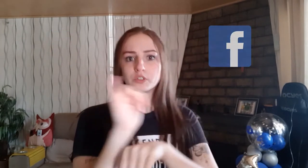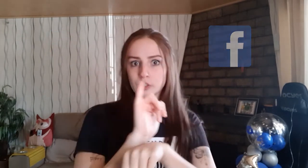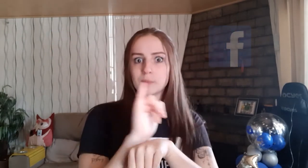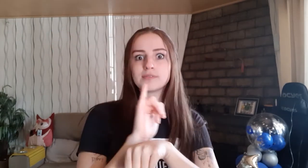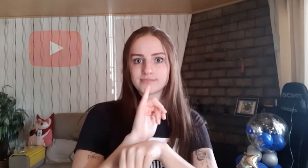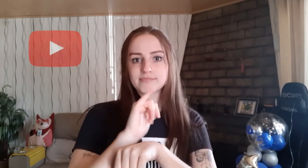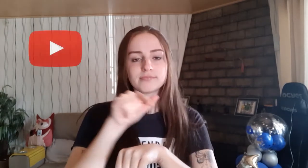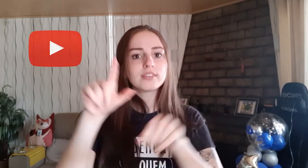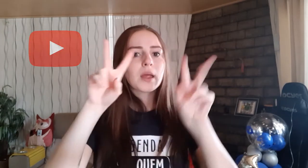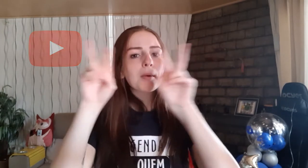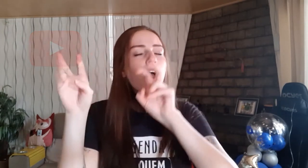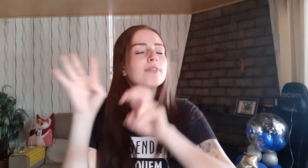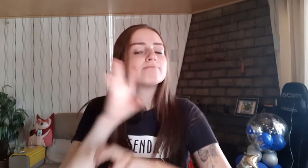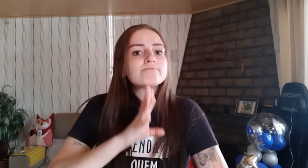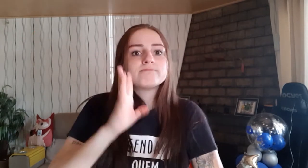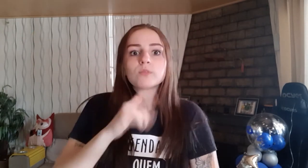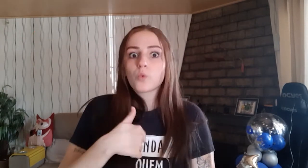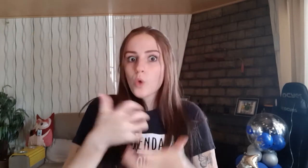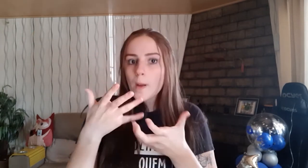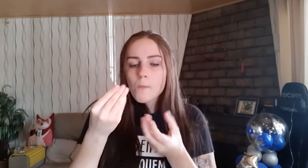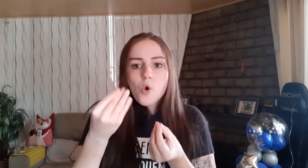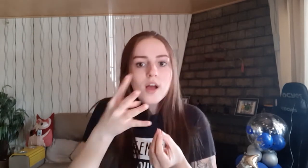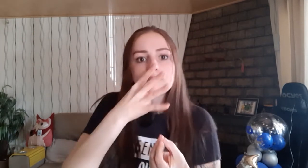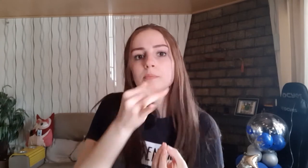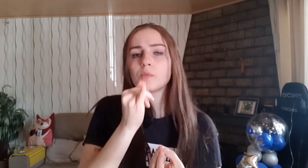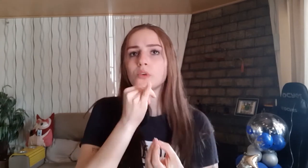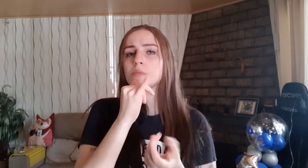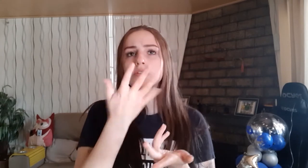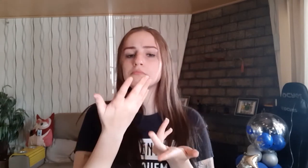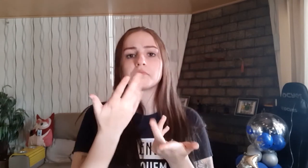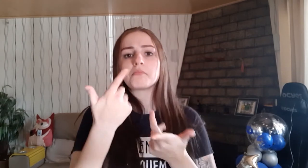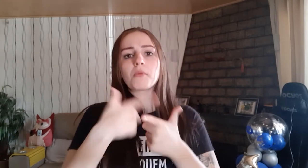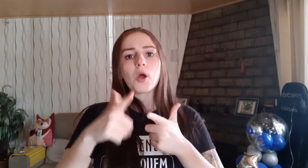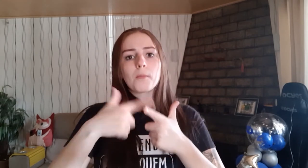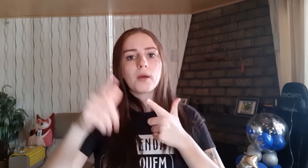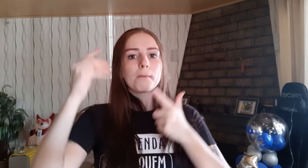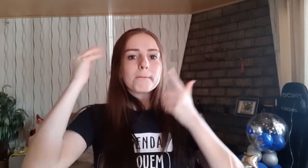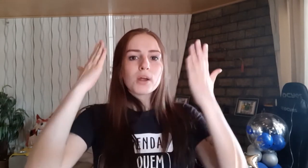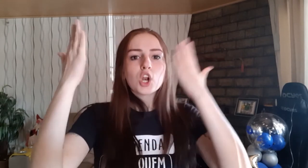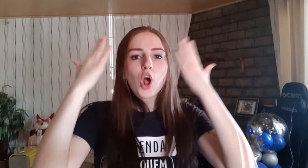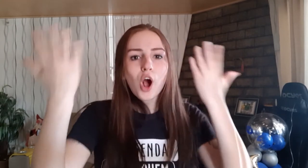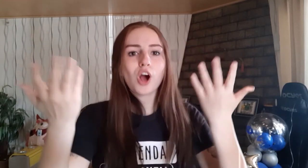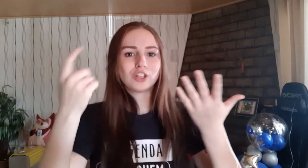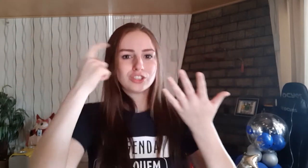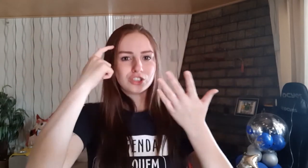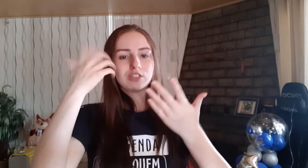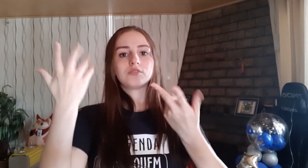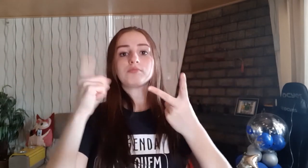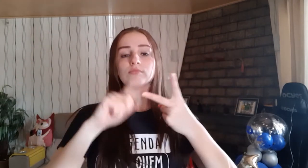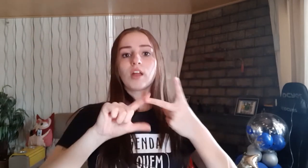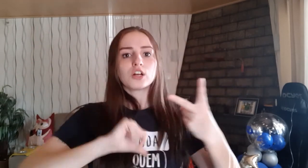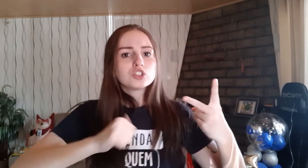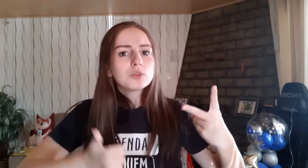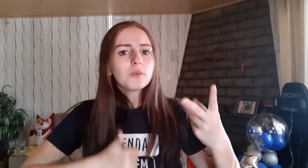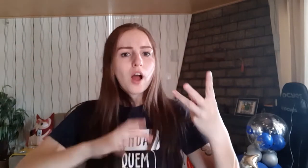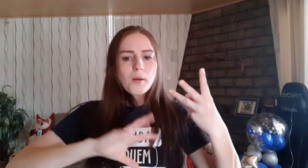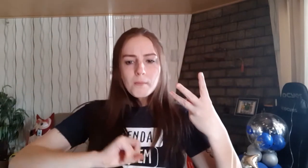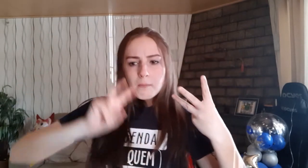Facebook, no YouTube. E com temas muito bacanas, que eu tenho interesse. Como problemas psicológicos, autoestima,